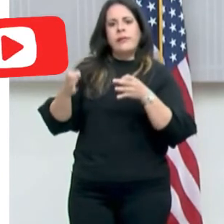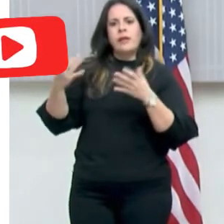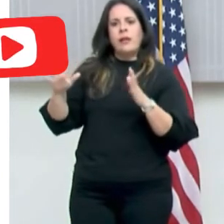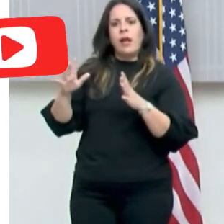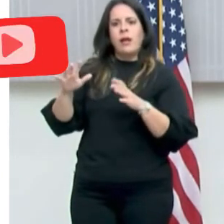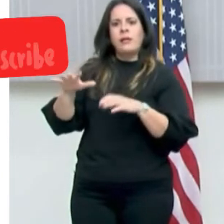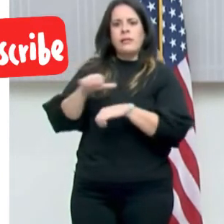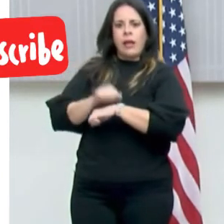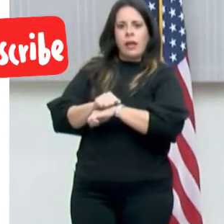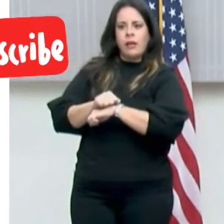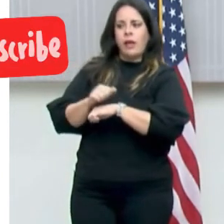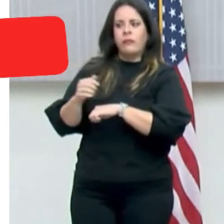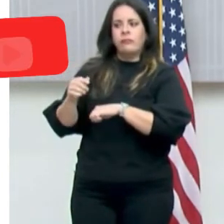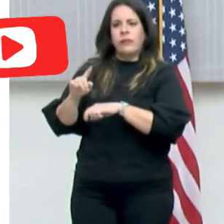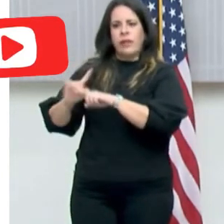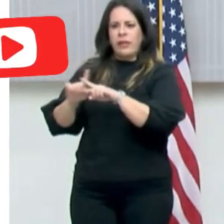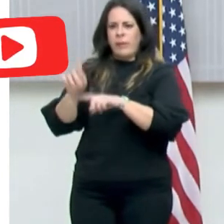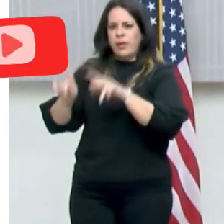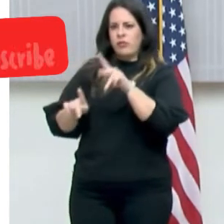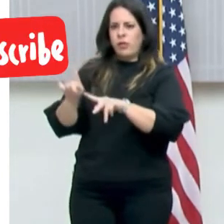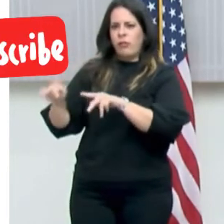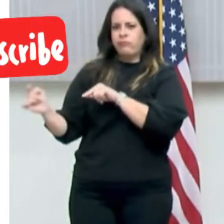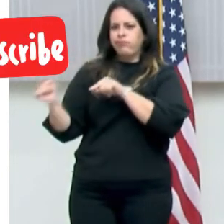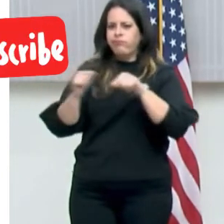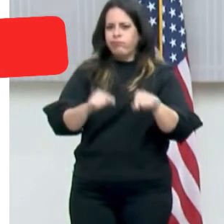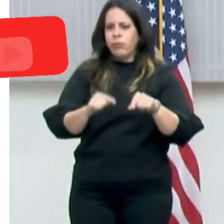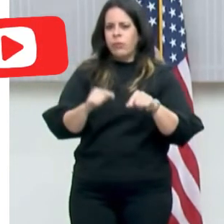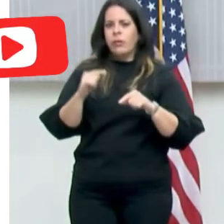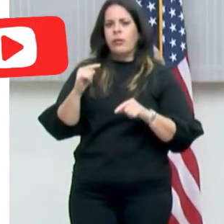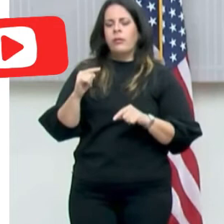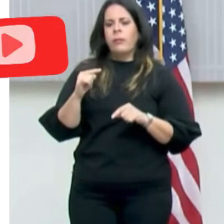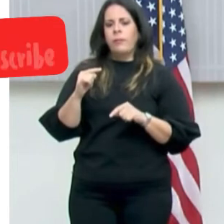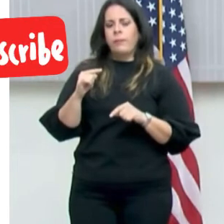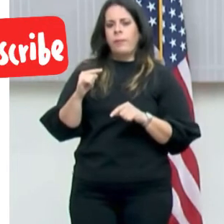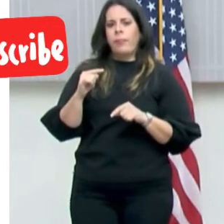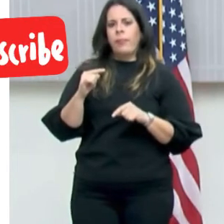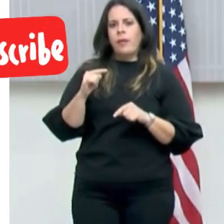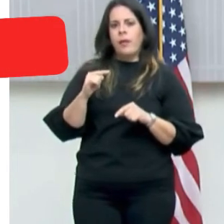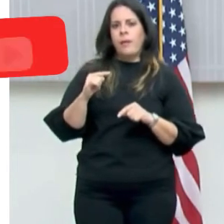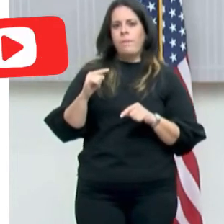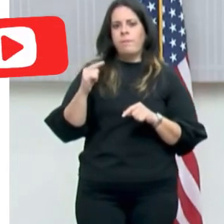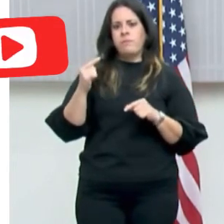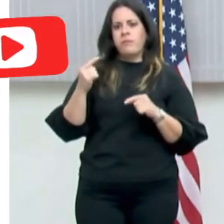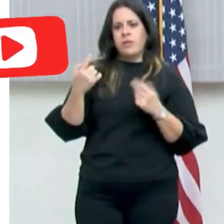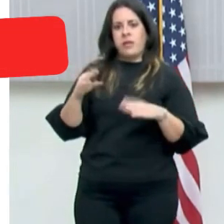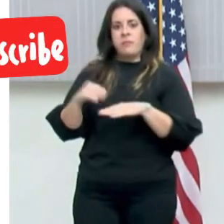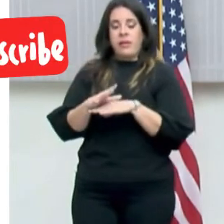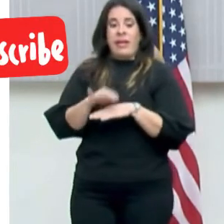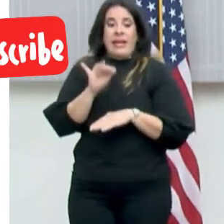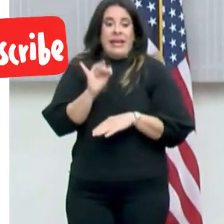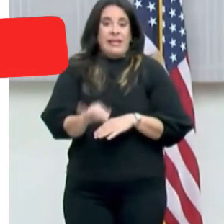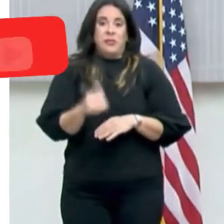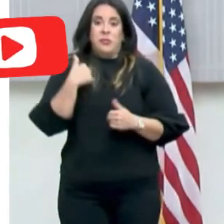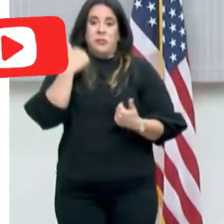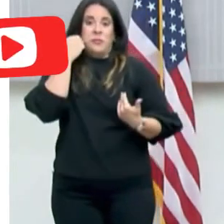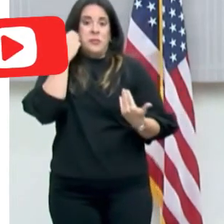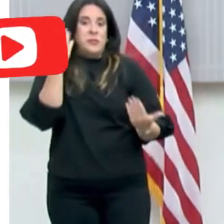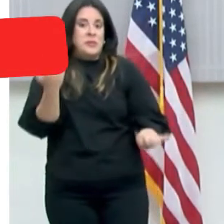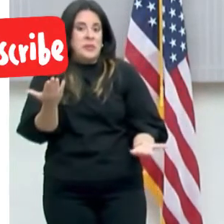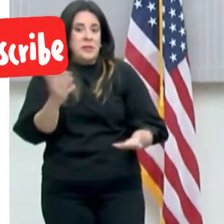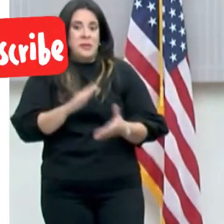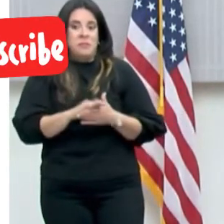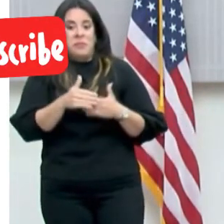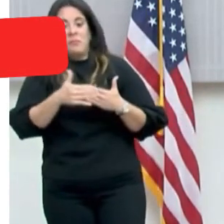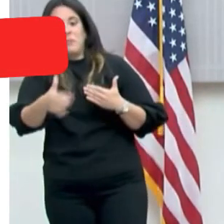citando a varias personas que le dieron la recomendación. En esa parte, pues no sé porque no tengo